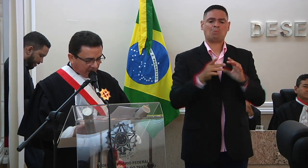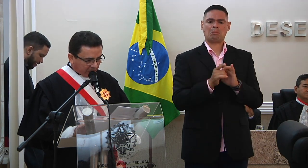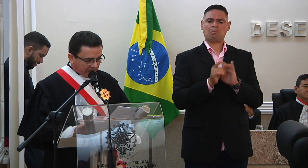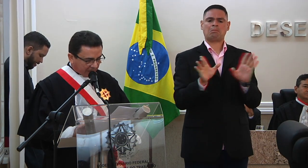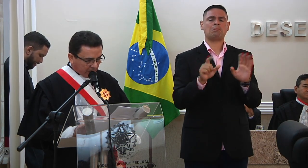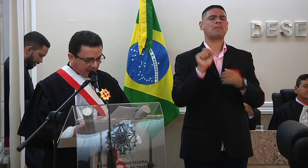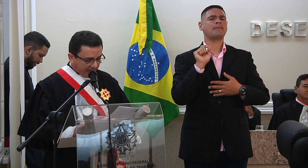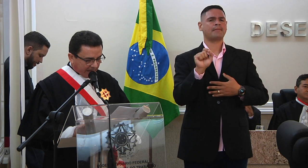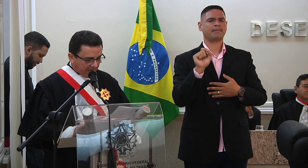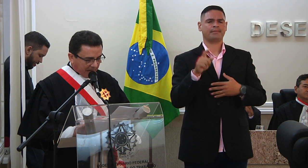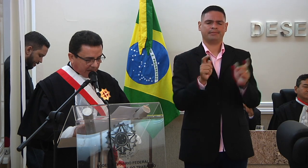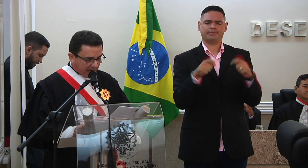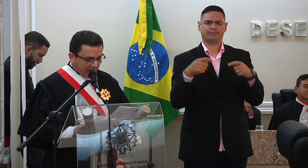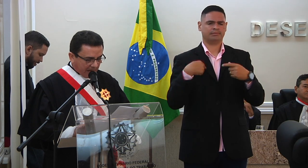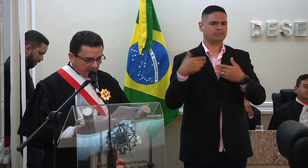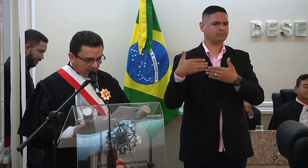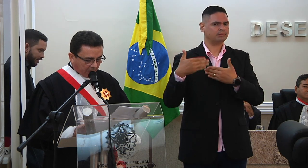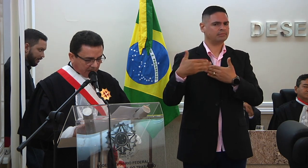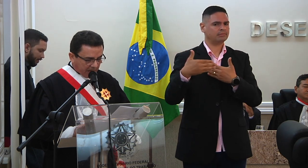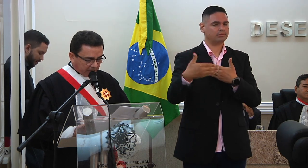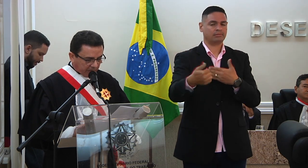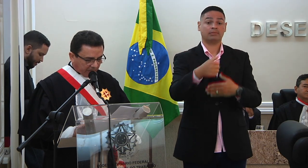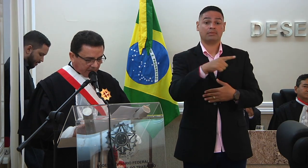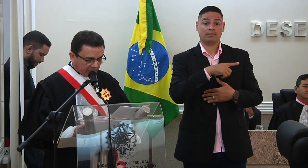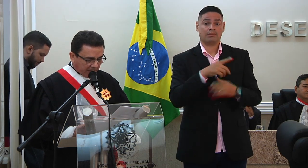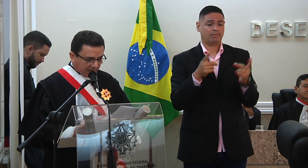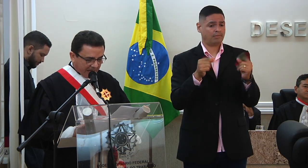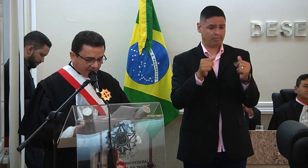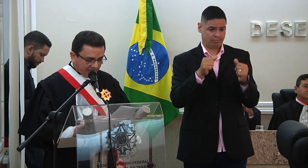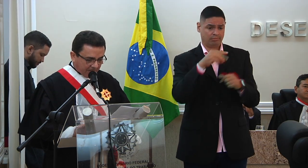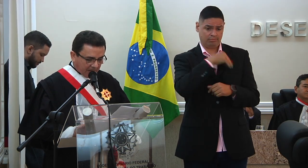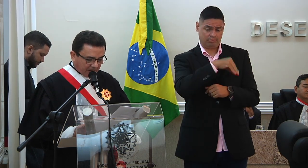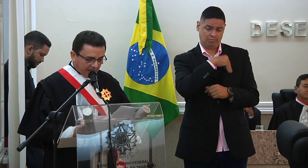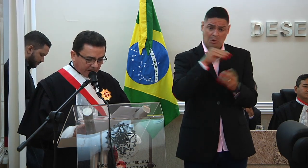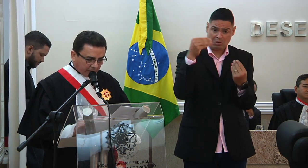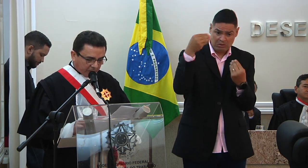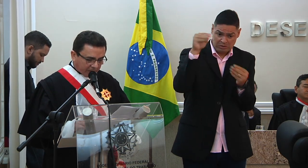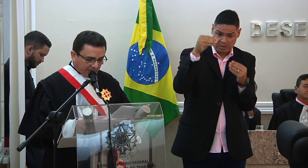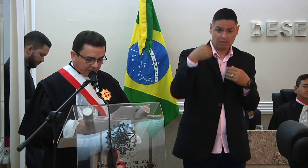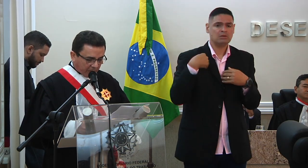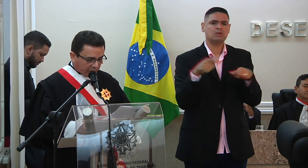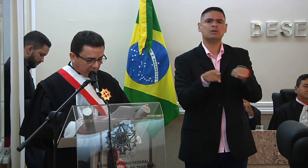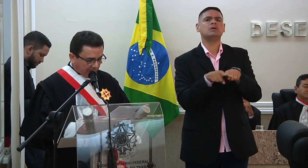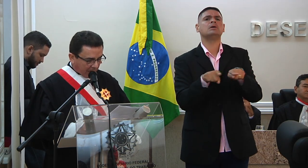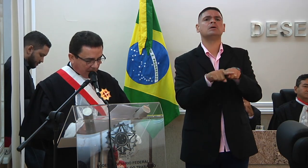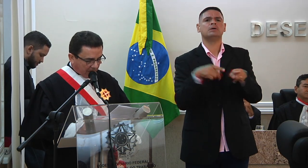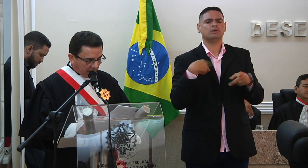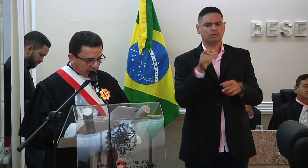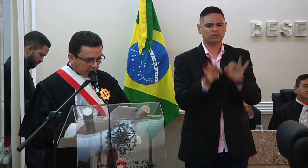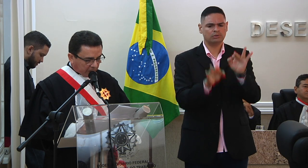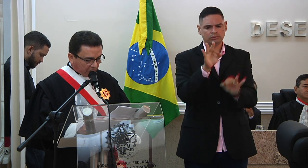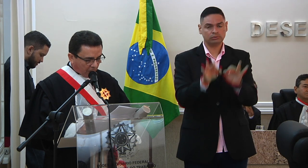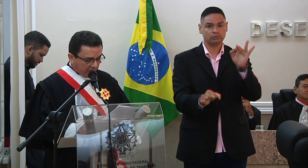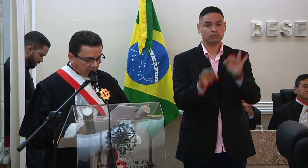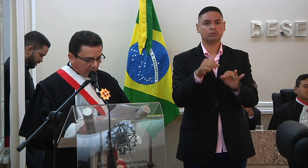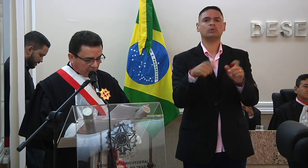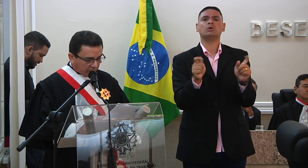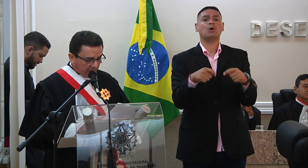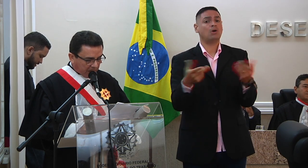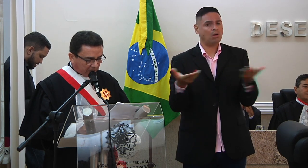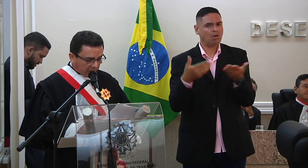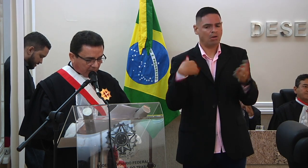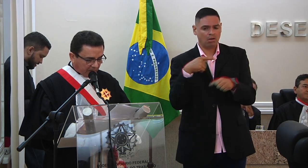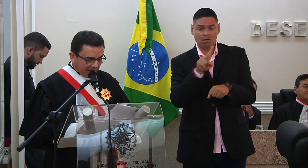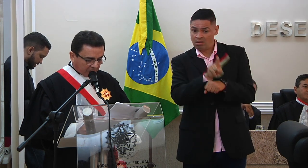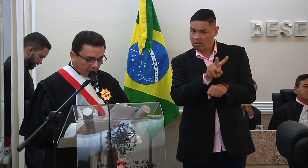para gerenciar sua carreira e barganhar por ganhos e flexibilidade sem que o sistema jurídico laboral se descuide